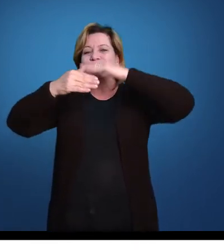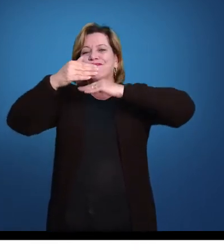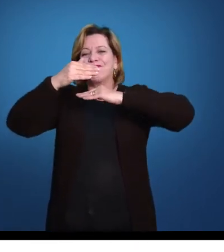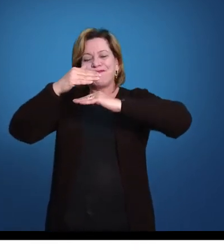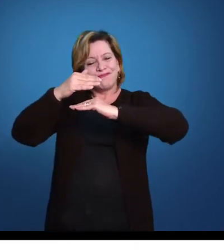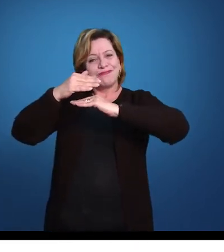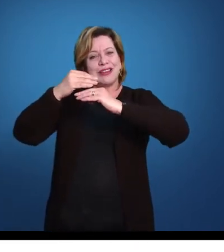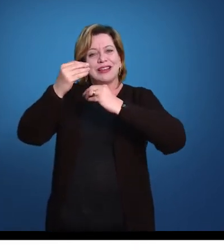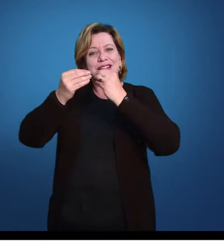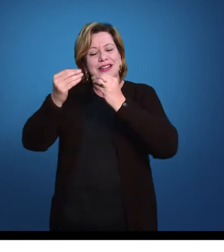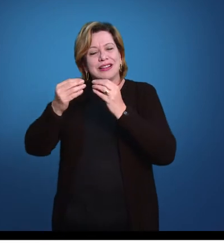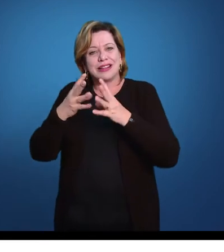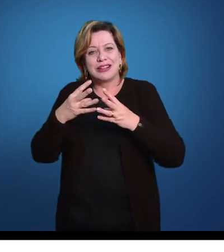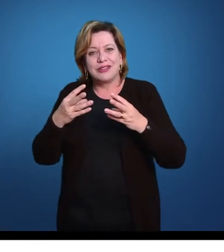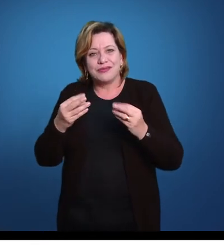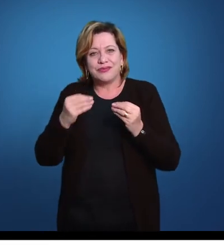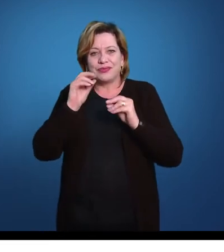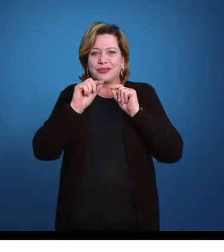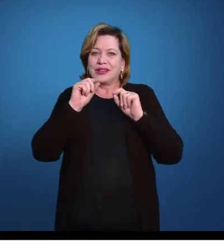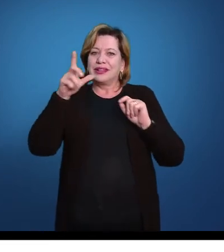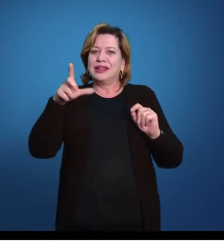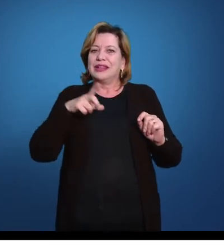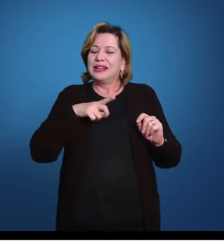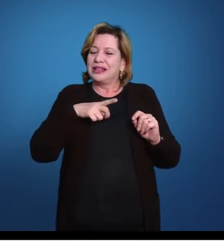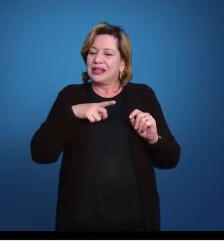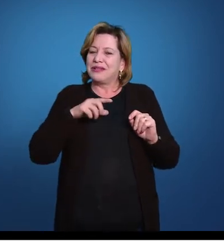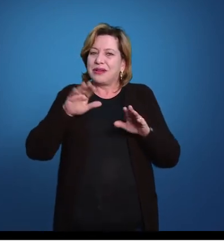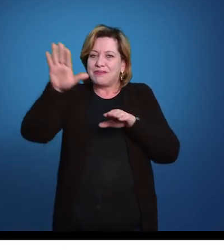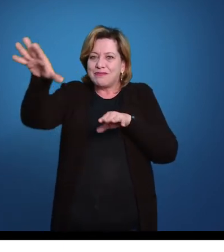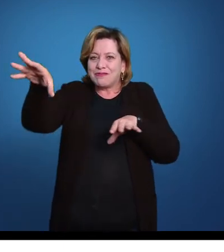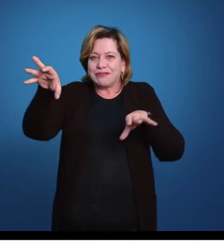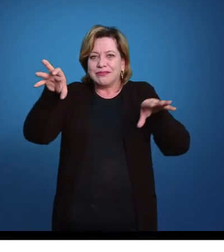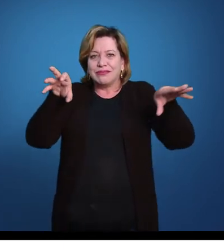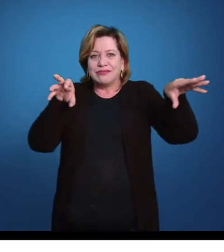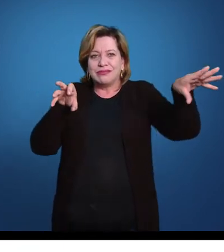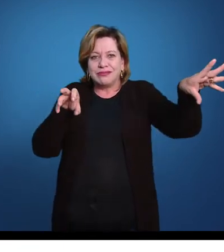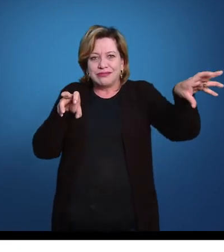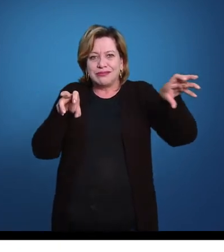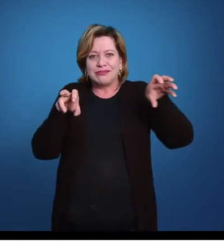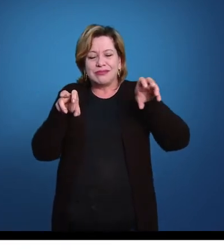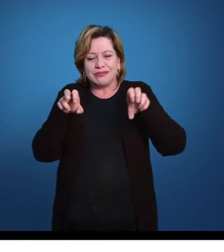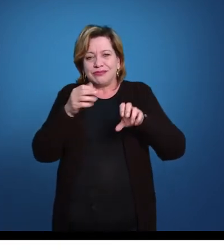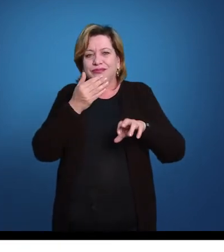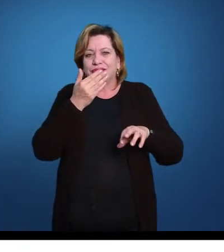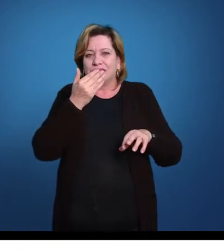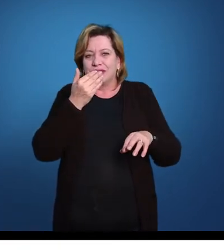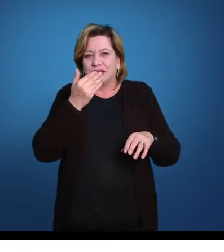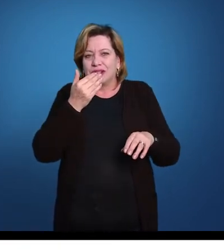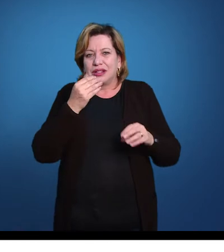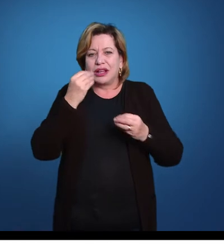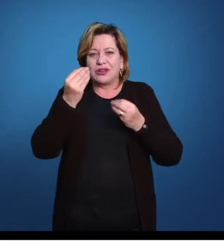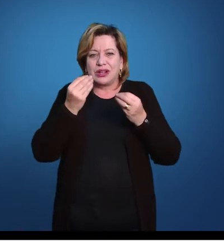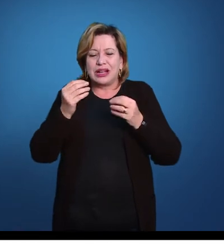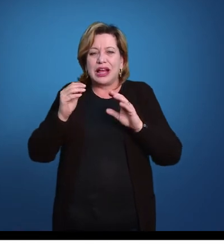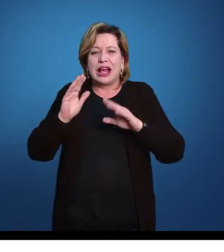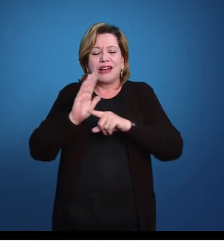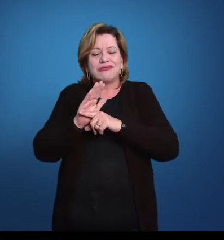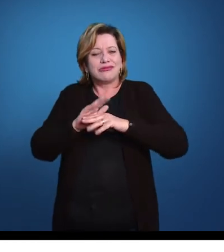e aquele sistema que servia para trazer alimento para a boca, agora passa a funcionar na locomoção também. Ele ainda